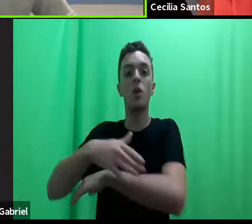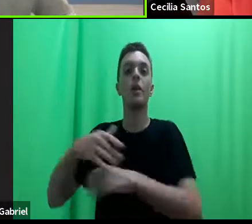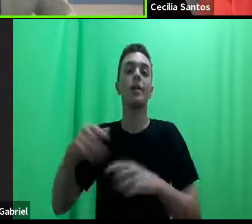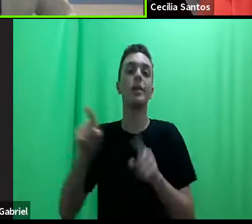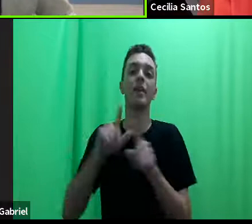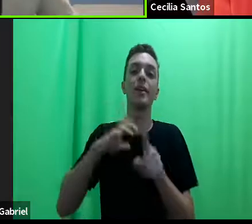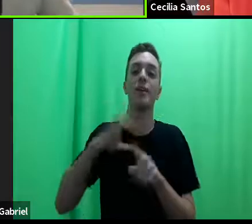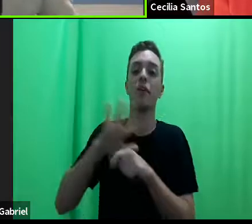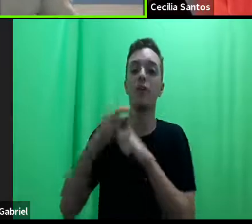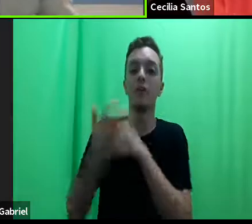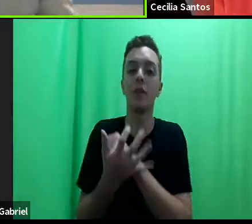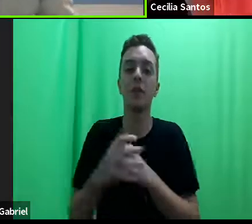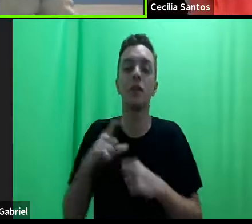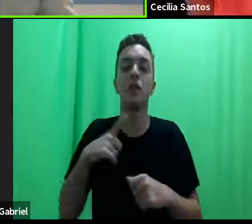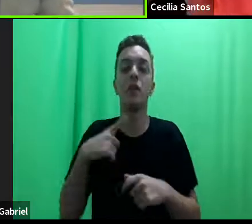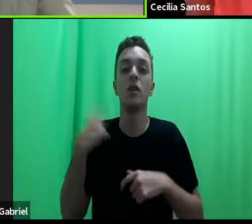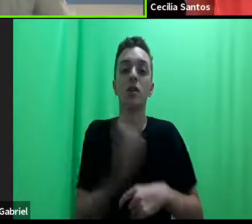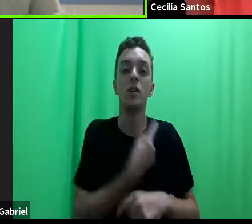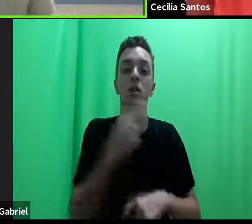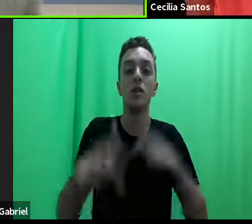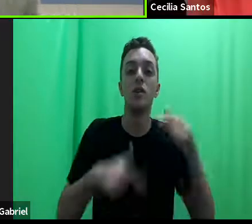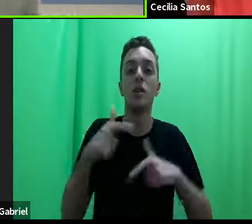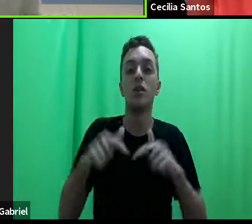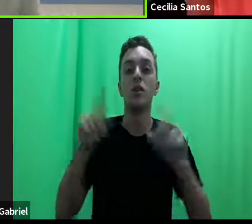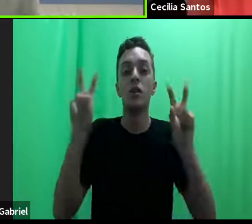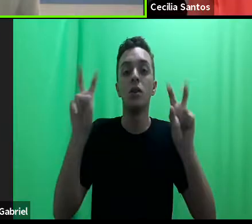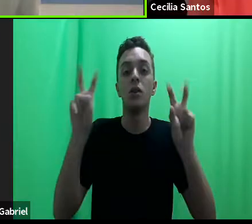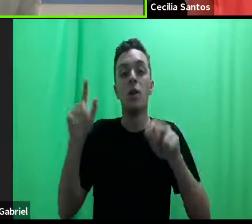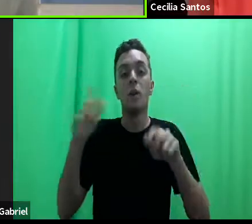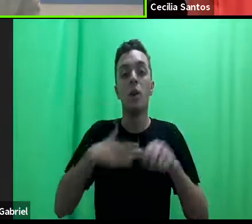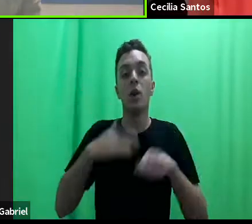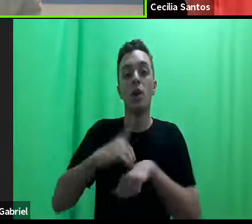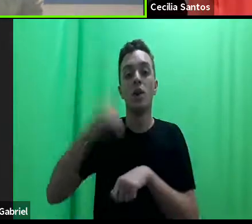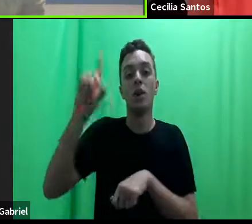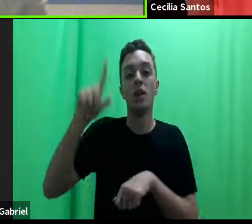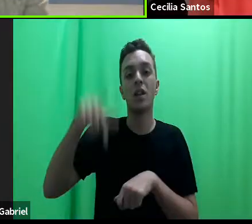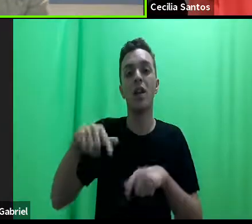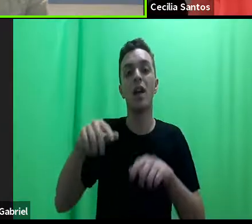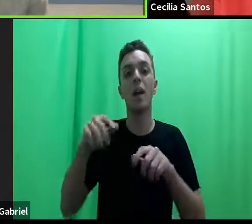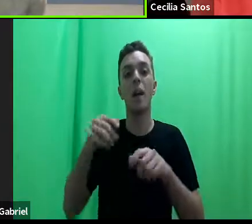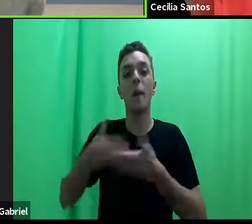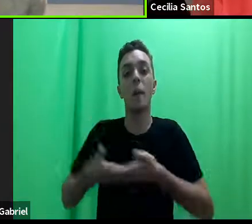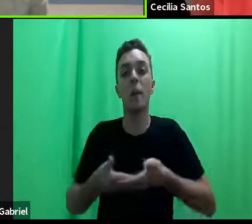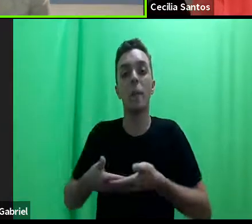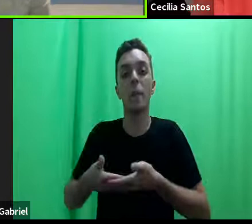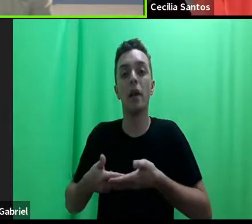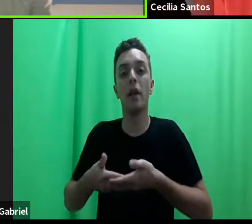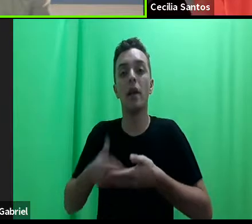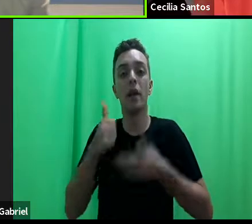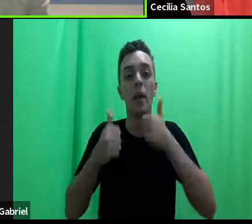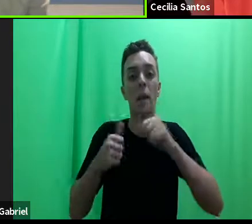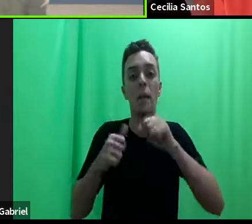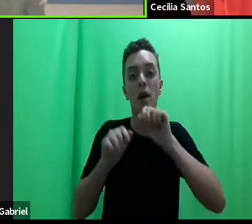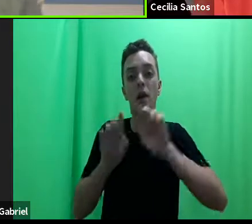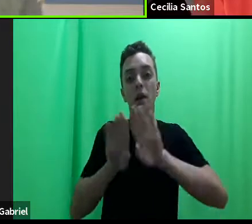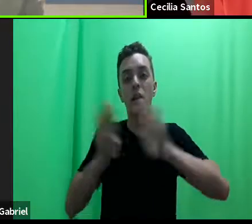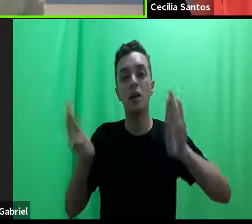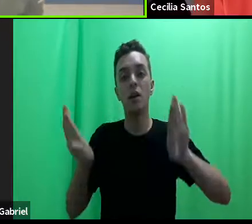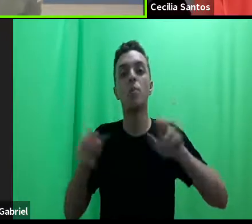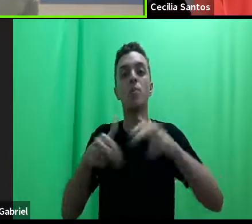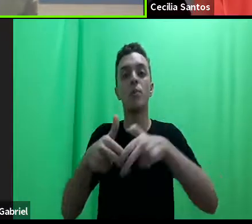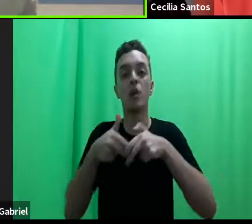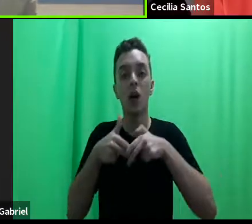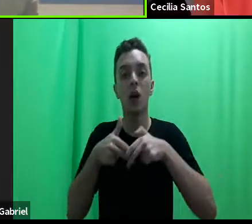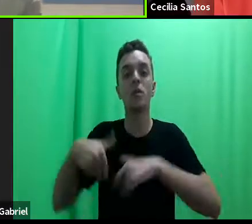trabalhamos muito tempo que agora o tema do meu doutorado que é a separação de mães e bebês em razão da situação de rua, então uma